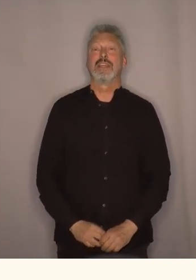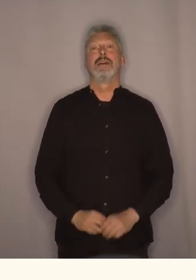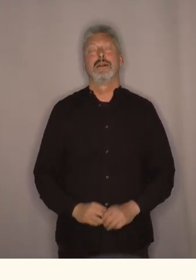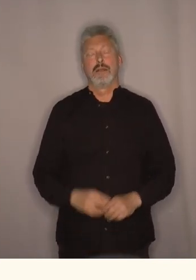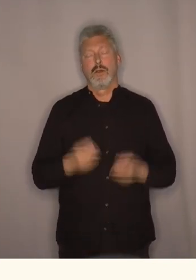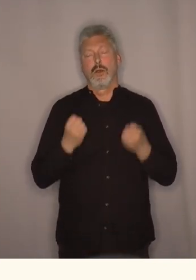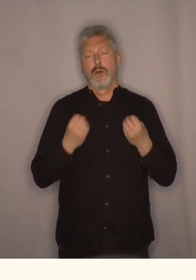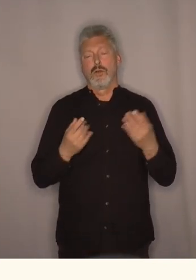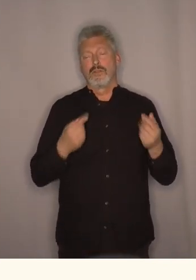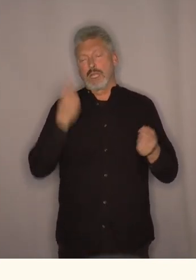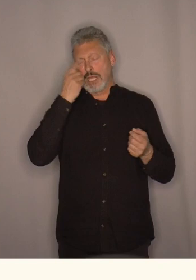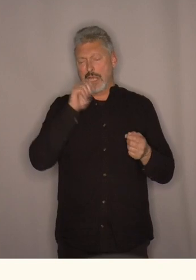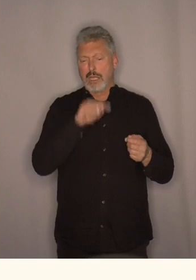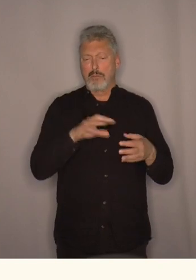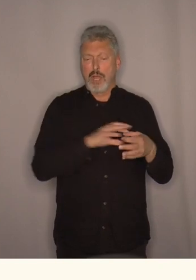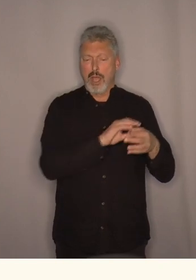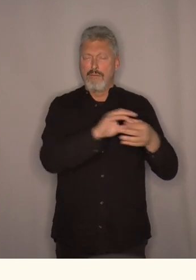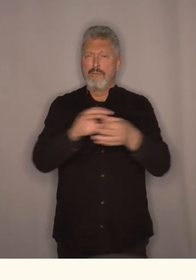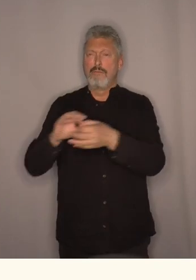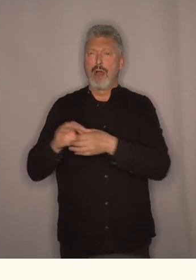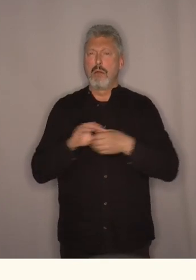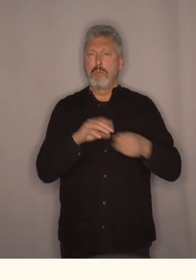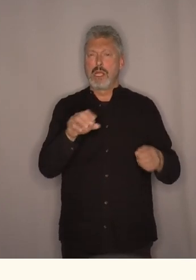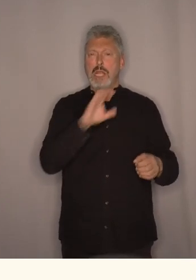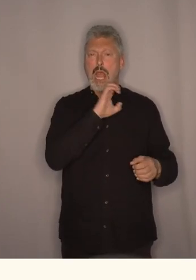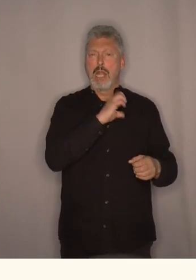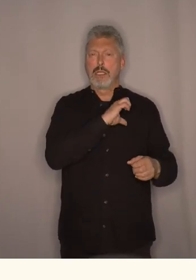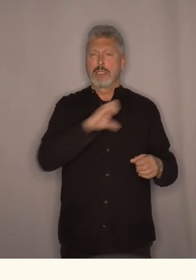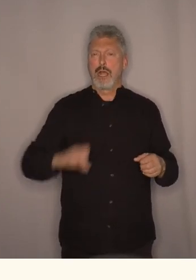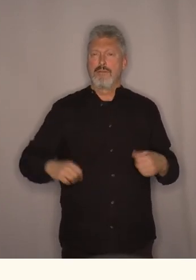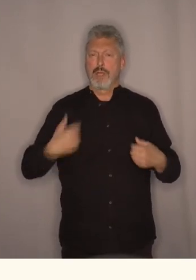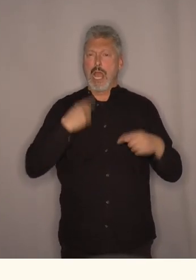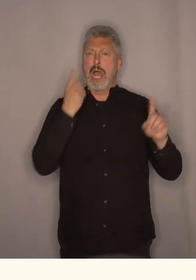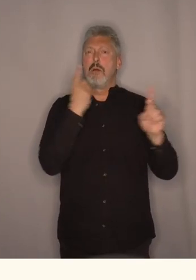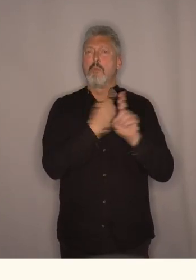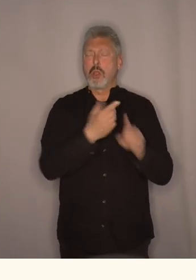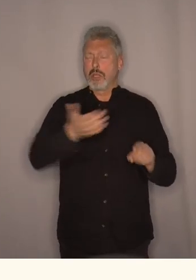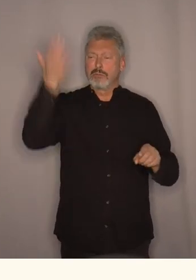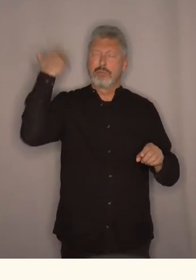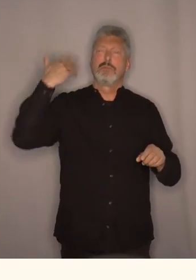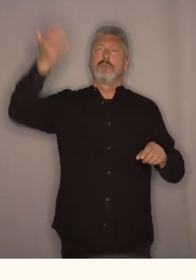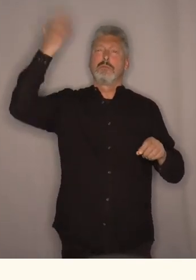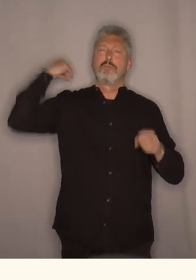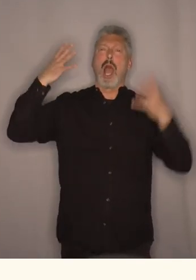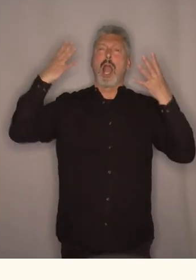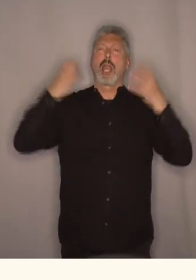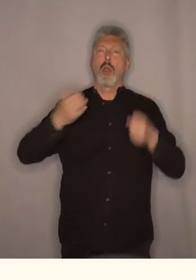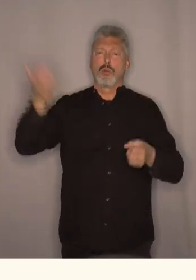Jeg tenker ofte på den familien i El Salvador, som jeg møtte på ganske lenge siden.